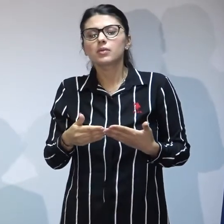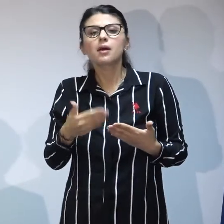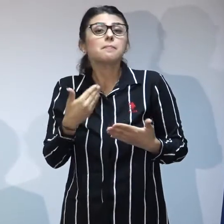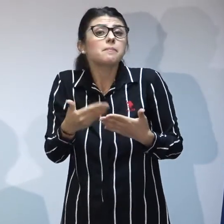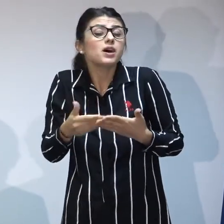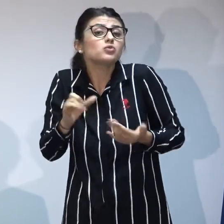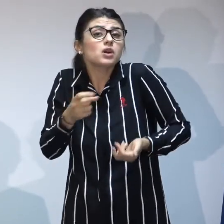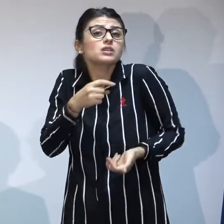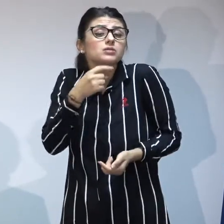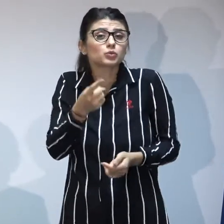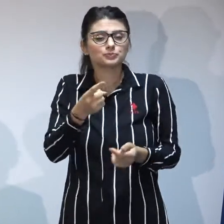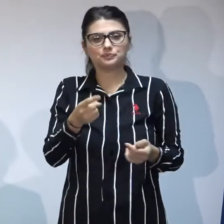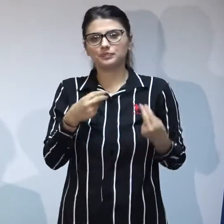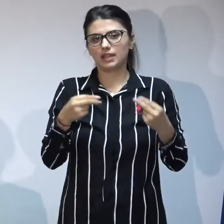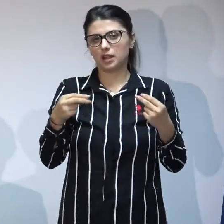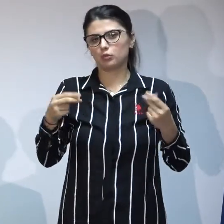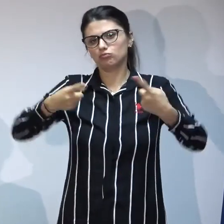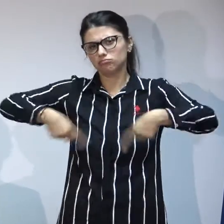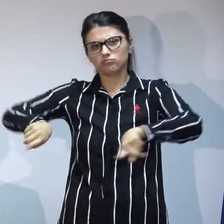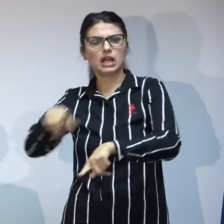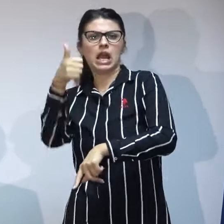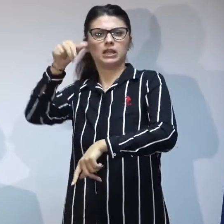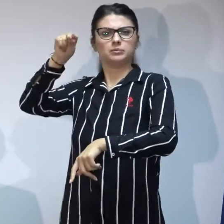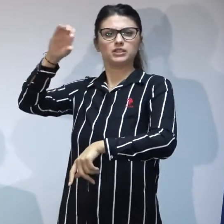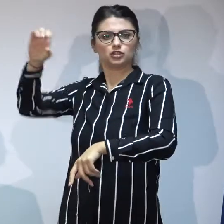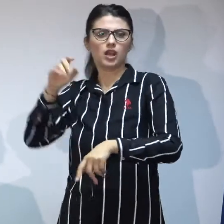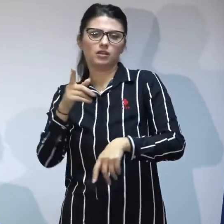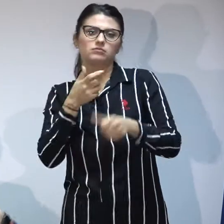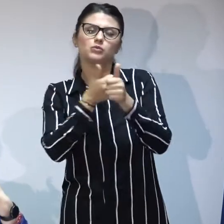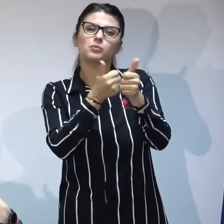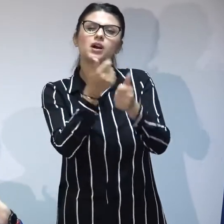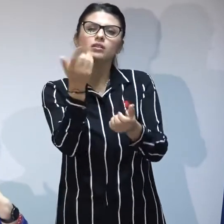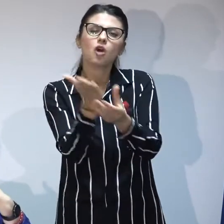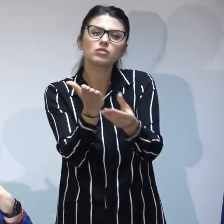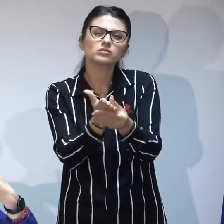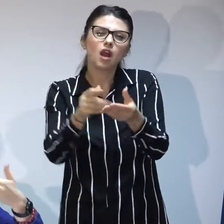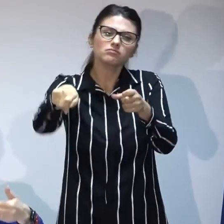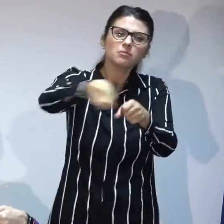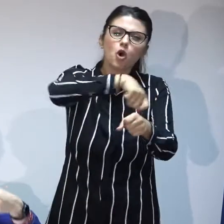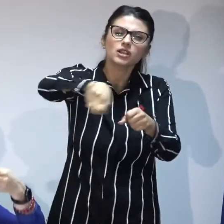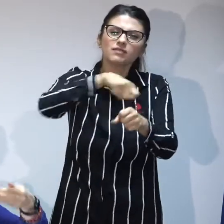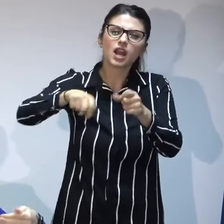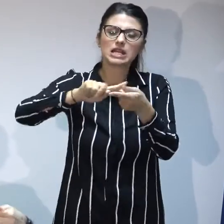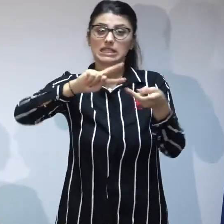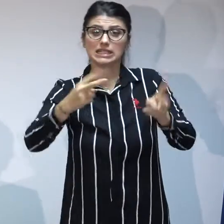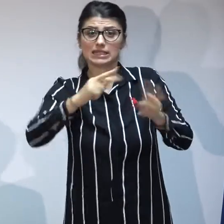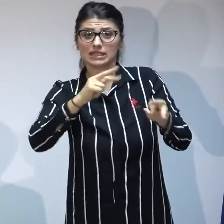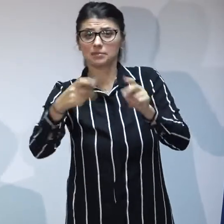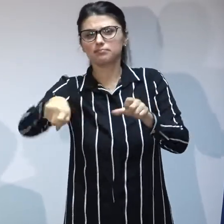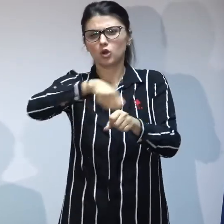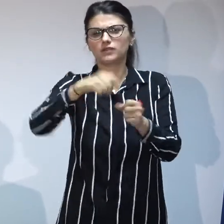nouă la autoritate cu numărul dosarelor revizuite și a adoptabilităților